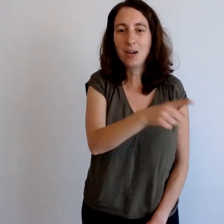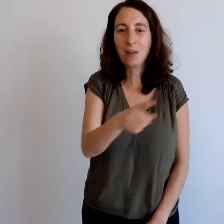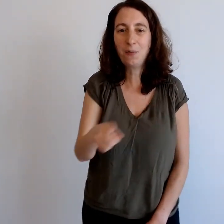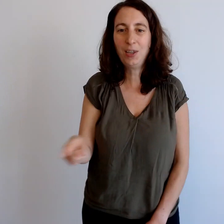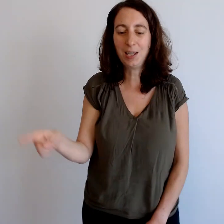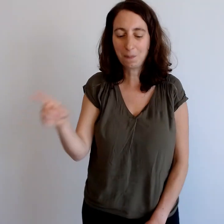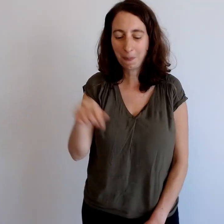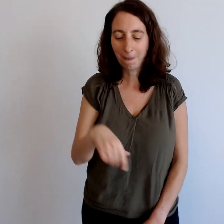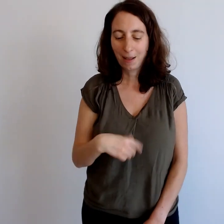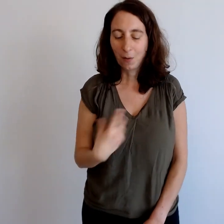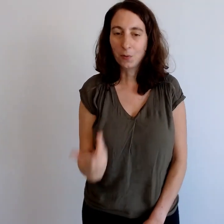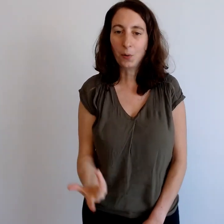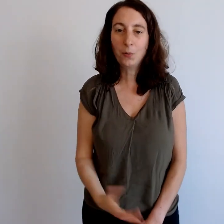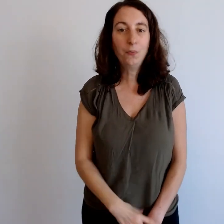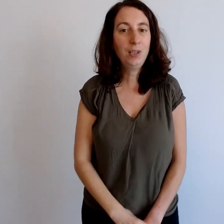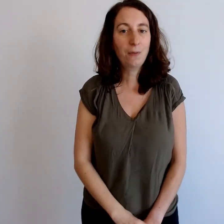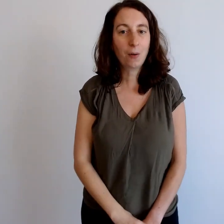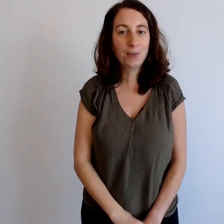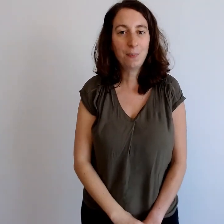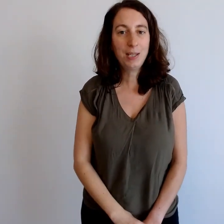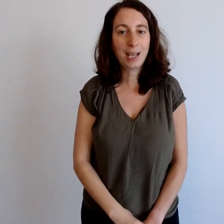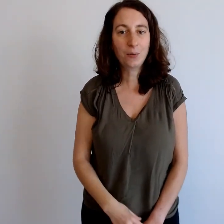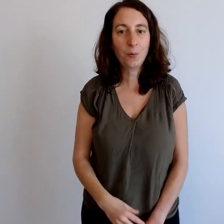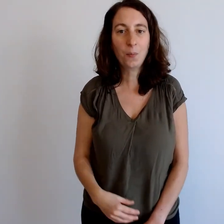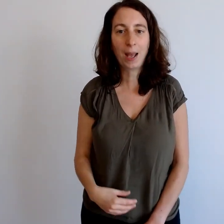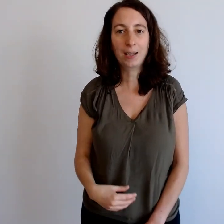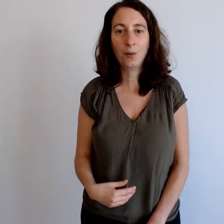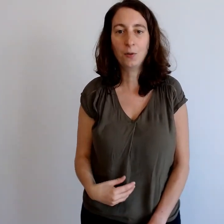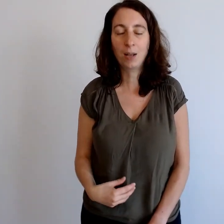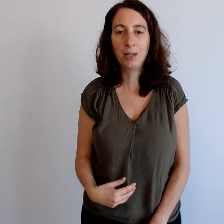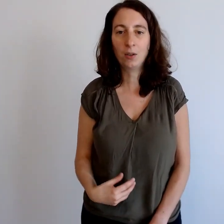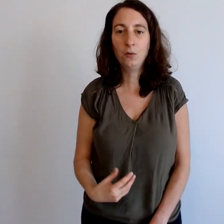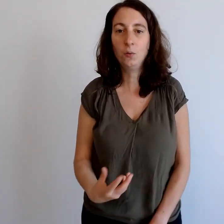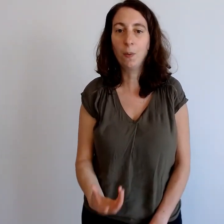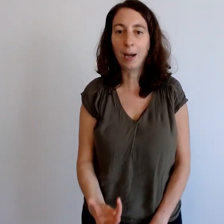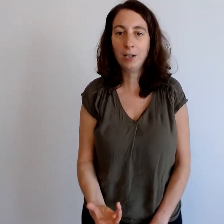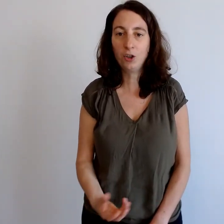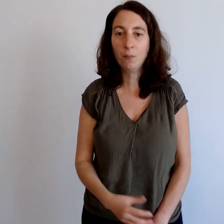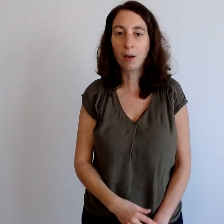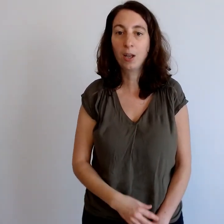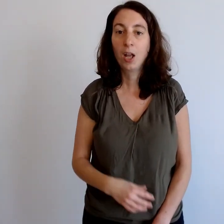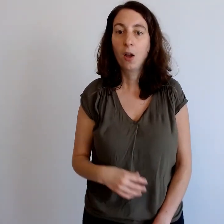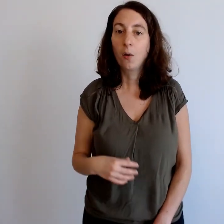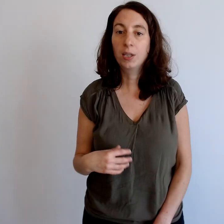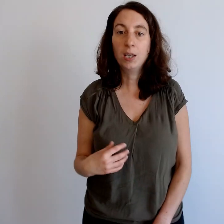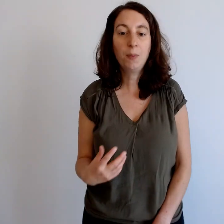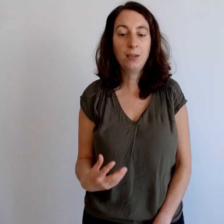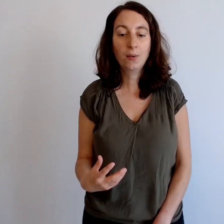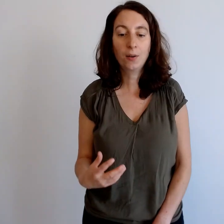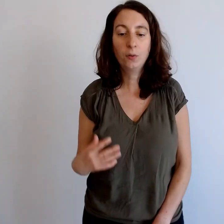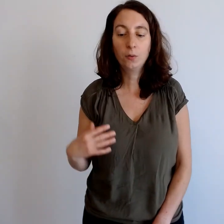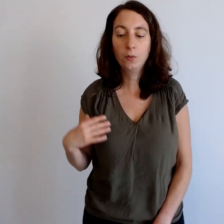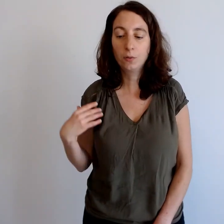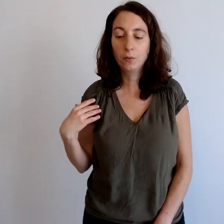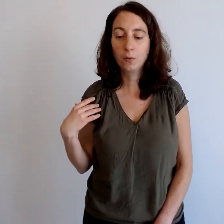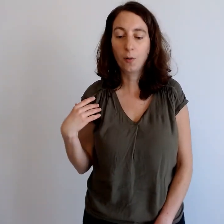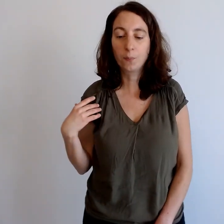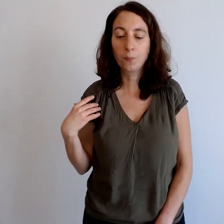'infini. On en retrouve différentes applications, par exemple dans la méthode du Brain Gym, qui est une méthode pour